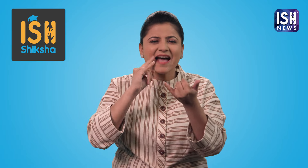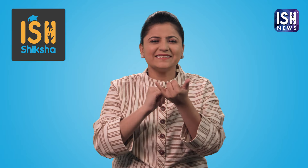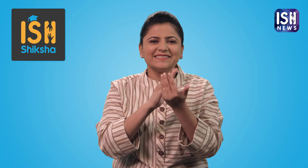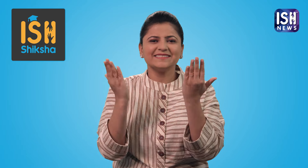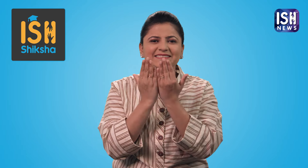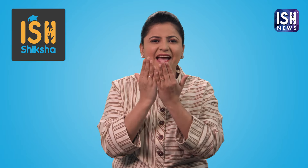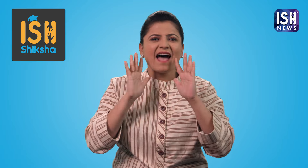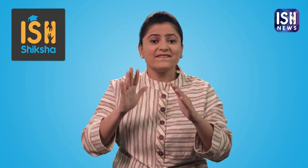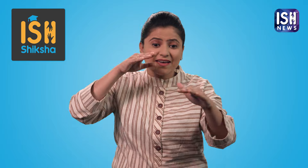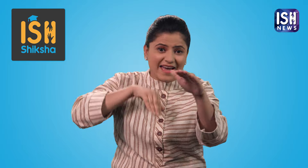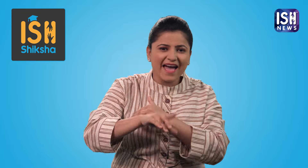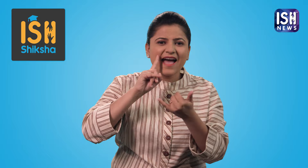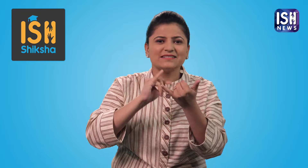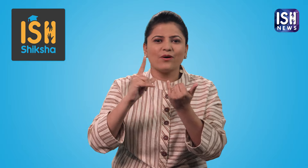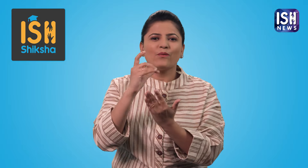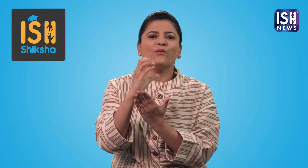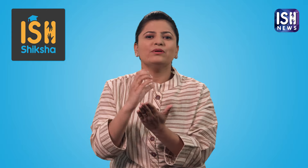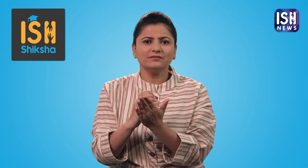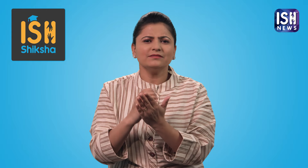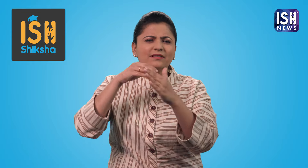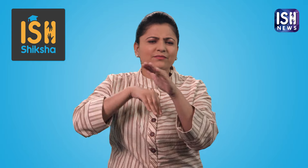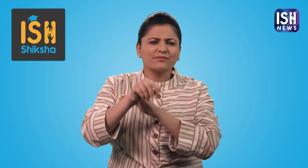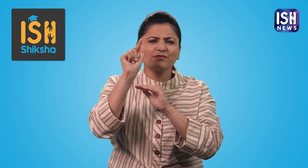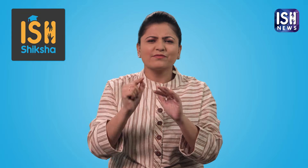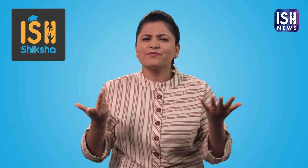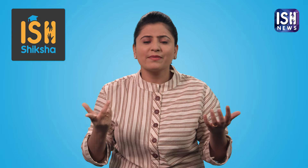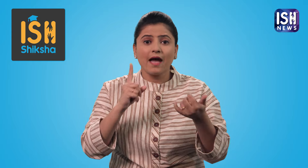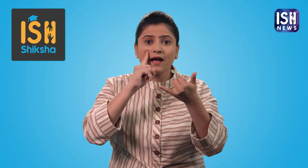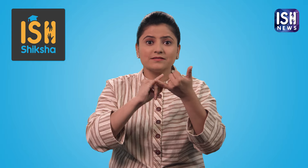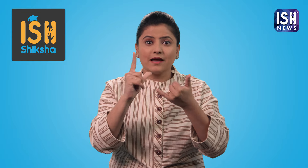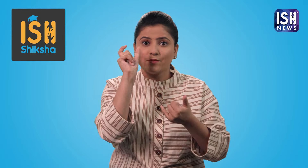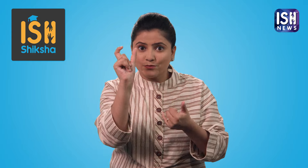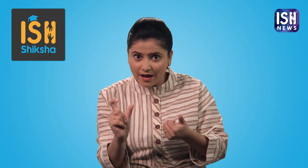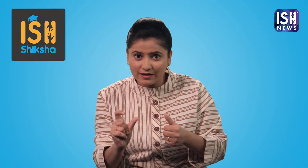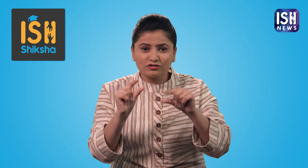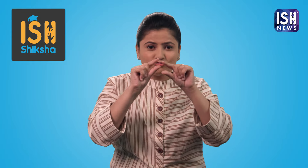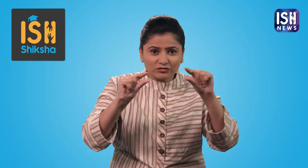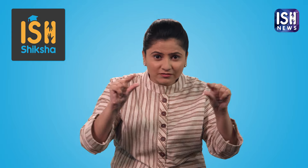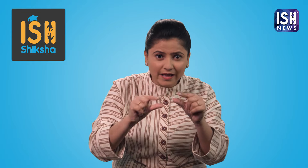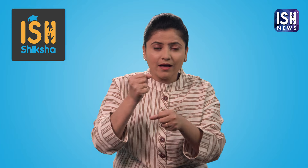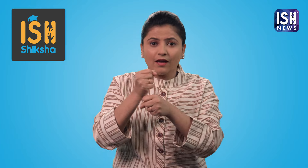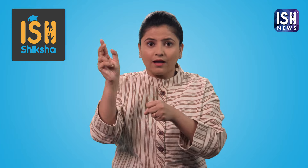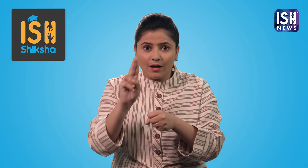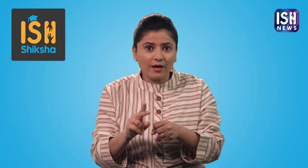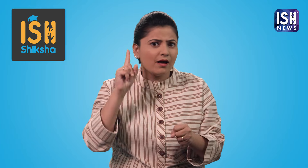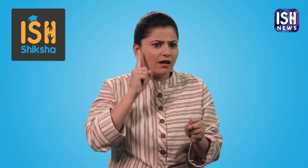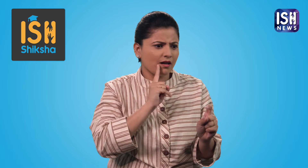साथ आयेसल की शक्ति को unlock कर सकते है अब basic vocabulary, वाक्य संचार, व्याकरण,